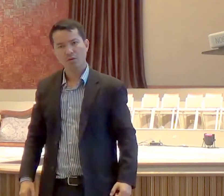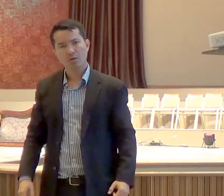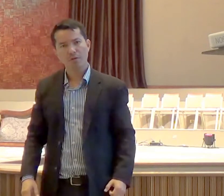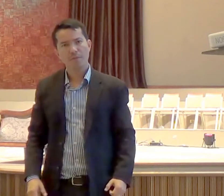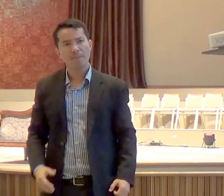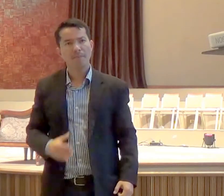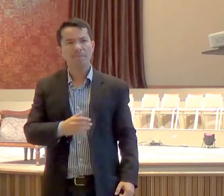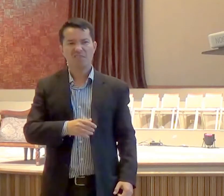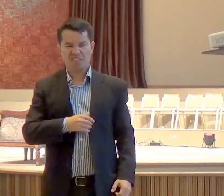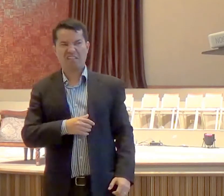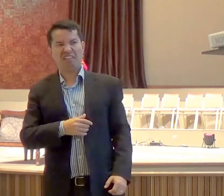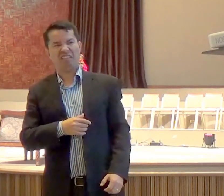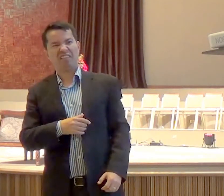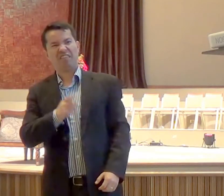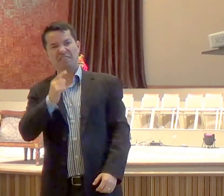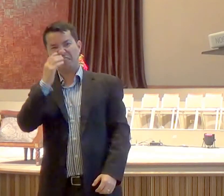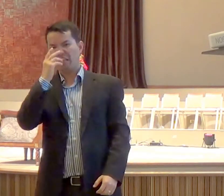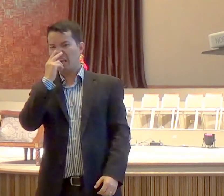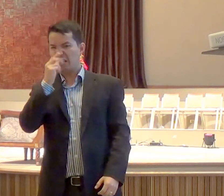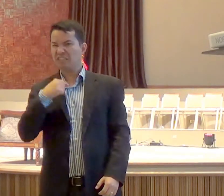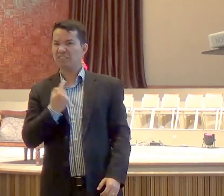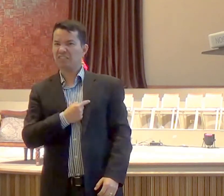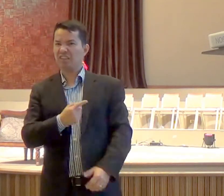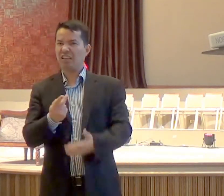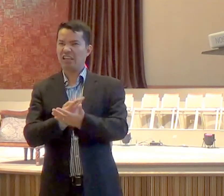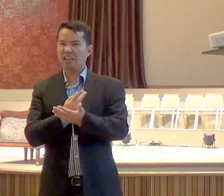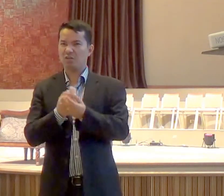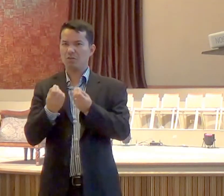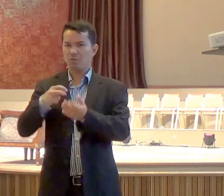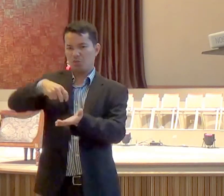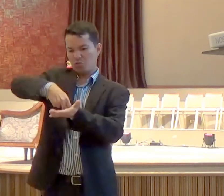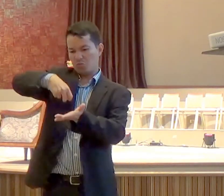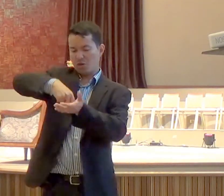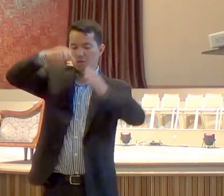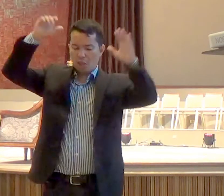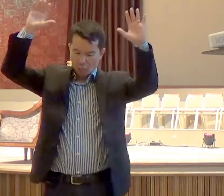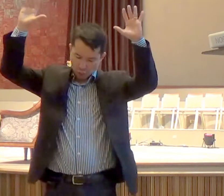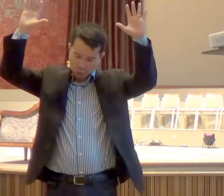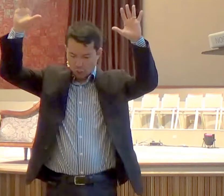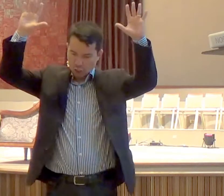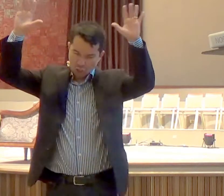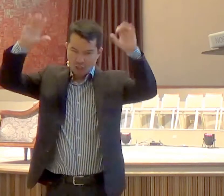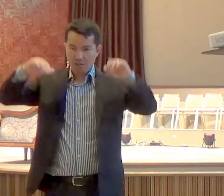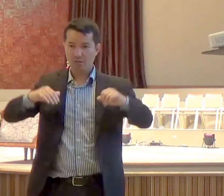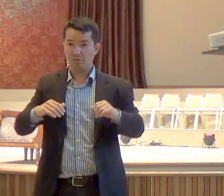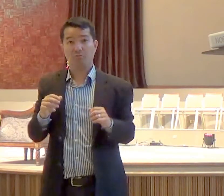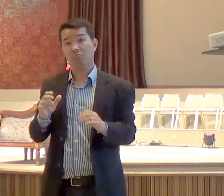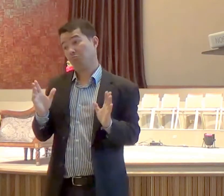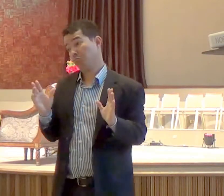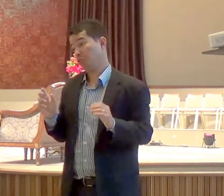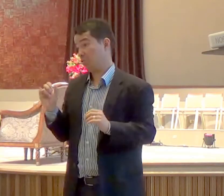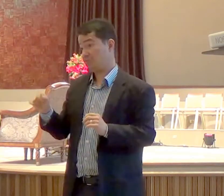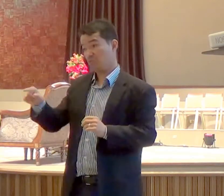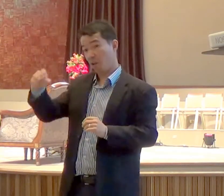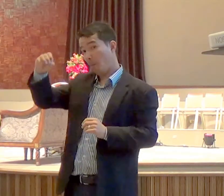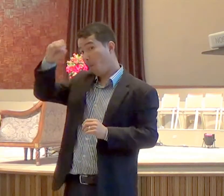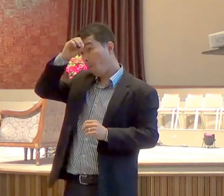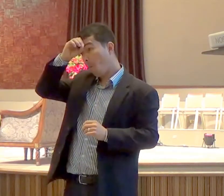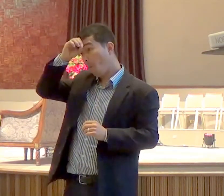ou, pastor, você acha que a gente tem que fazer festa agora, de joelho, orando, a mãozinha assim, é, se você for um ignorante, e achar